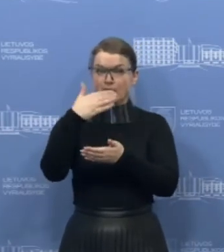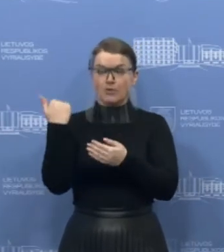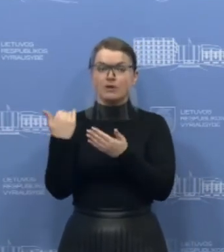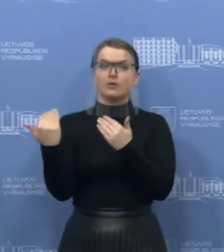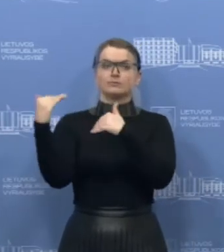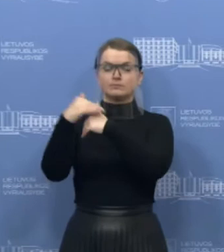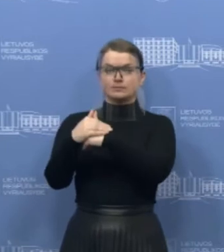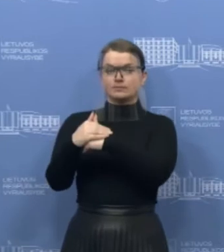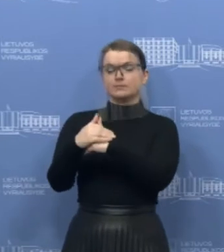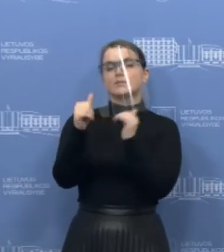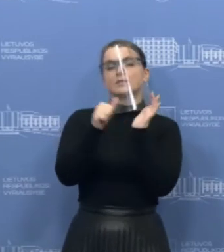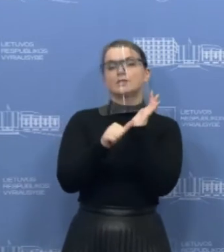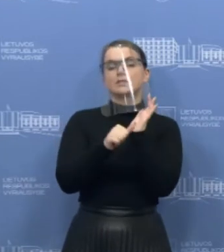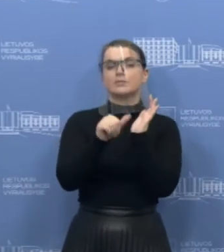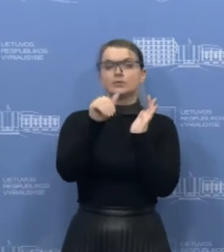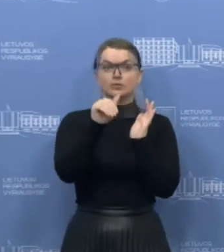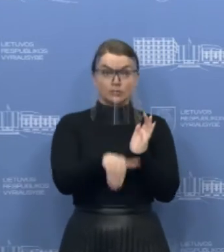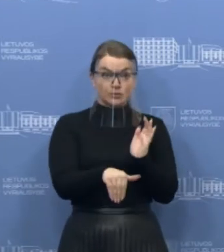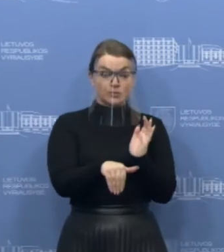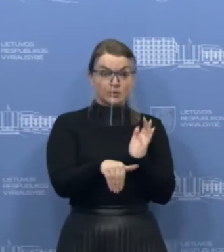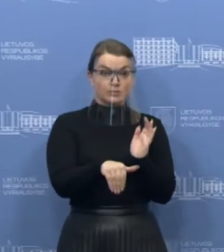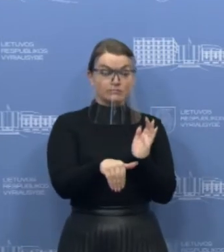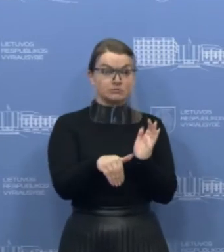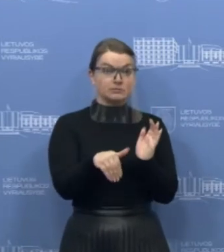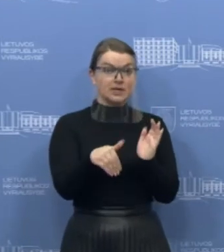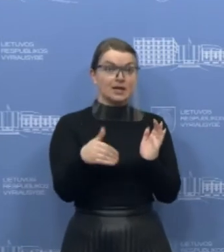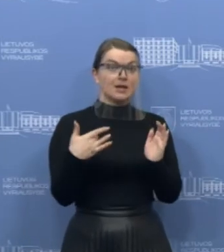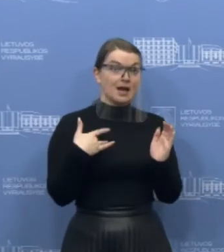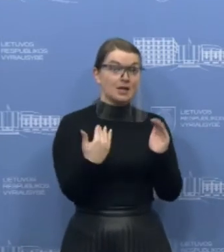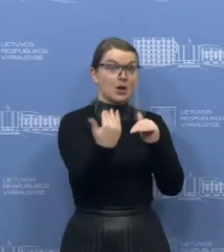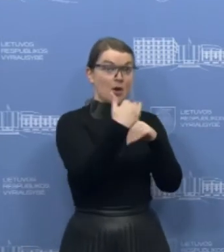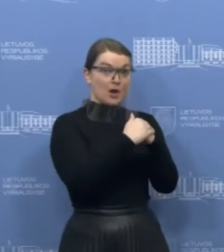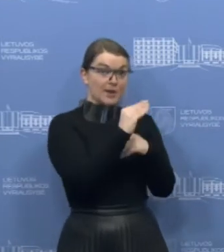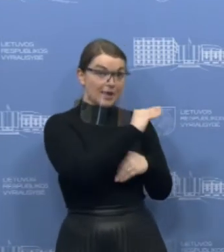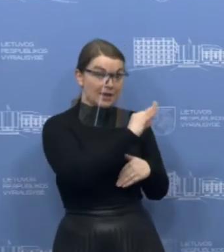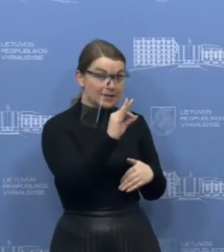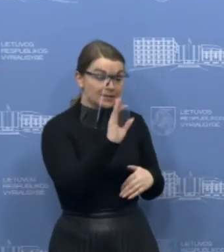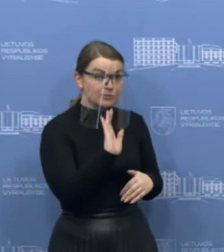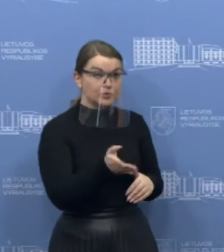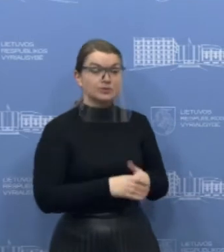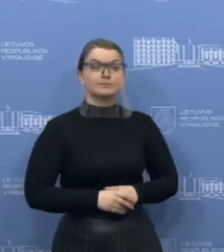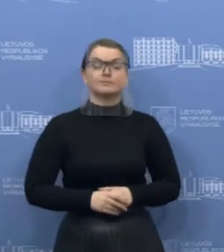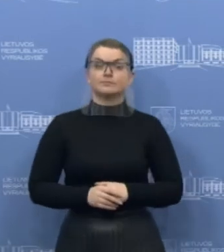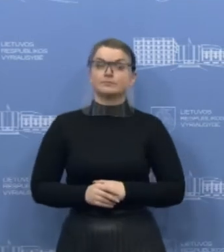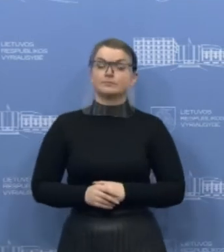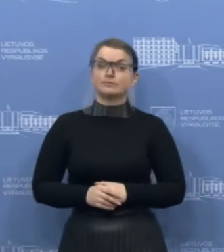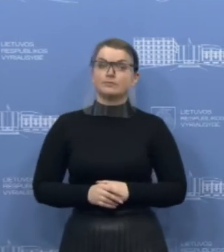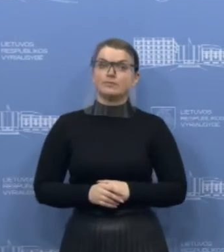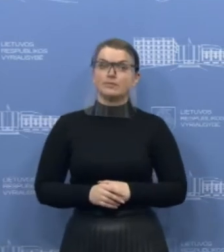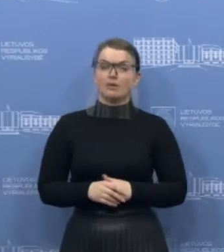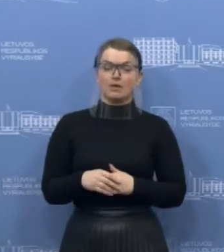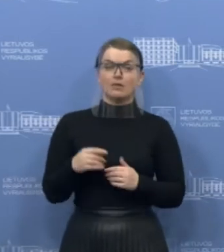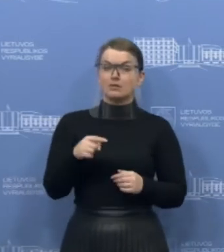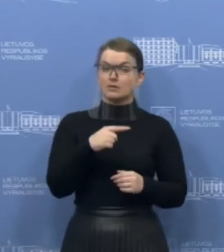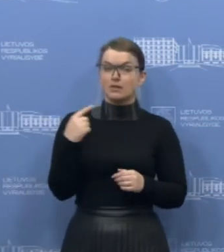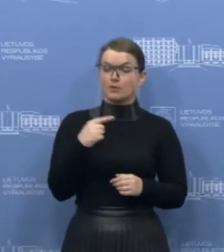apie 60 tūkstančių mes galime tikėtis kofinansavimo iš ES lėšų. Didžiausią